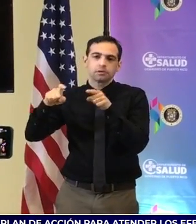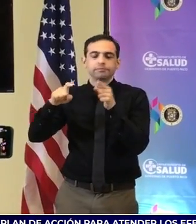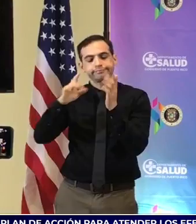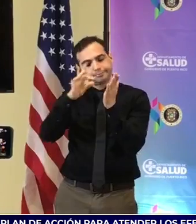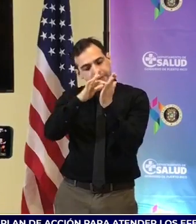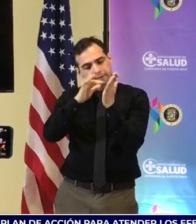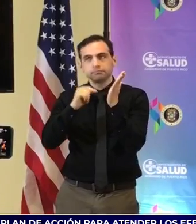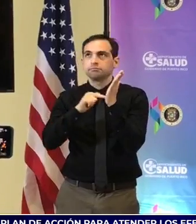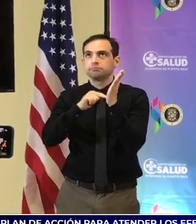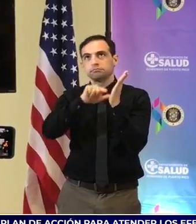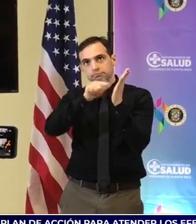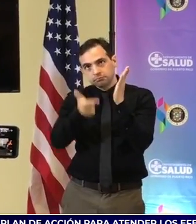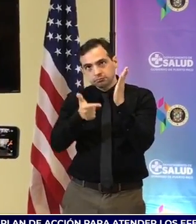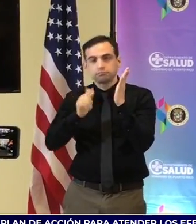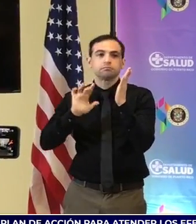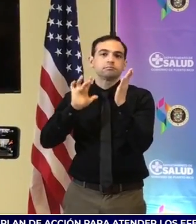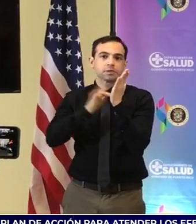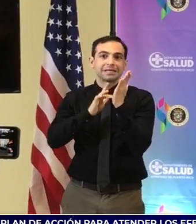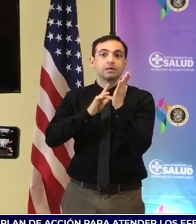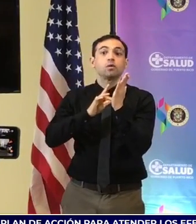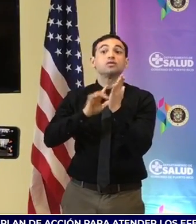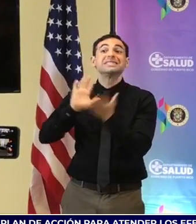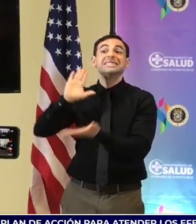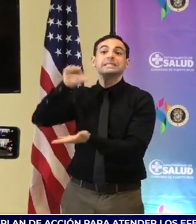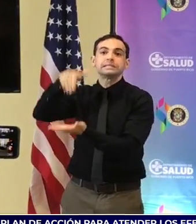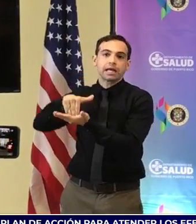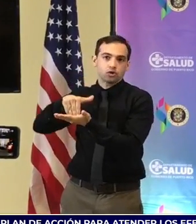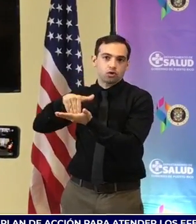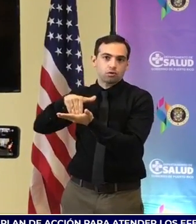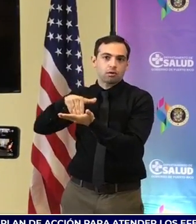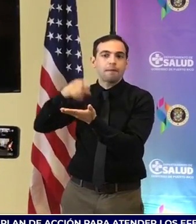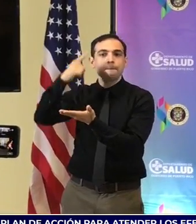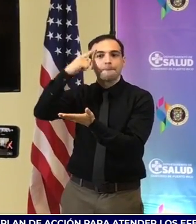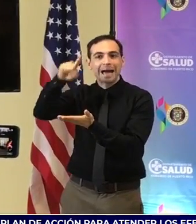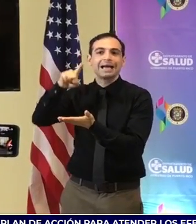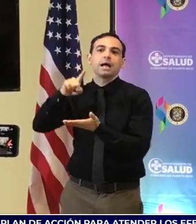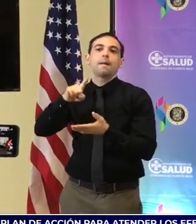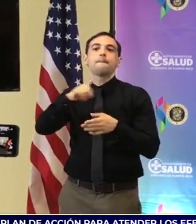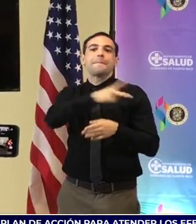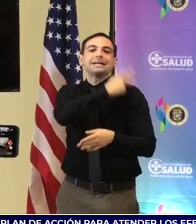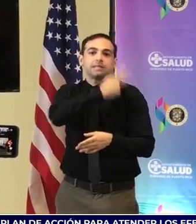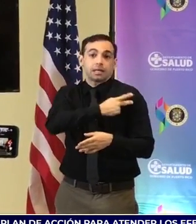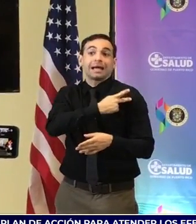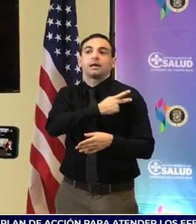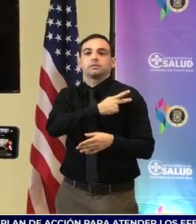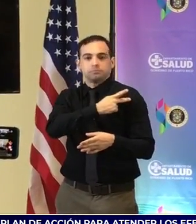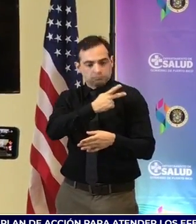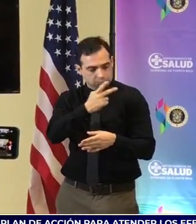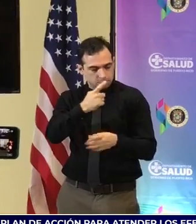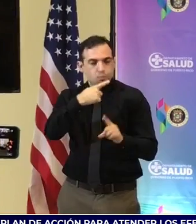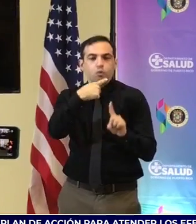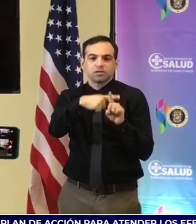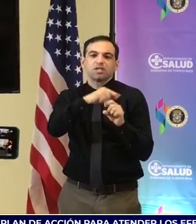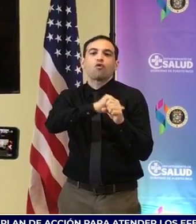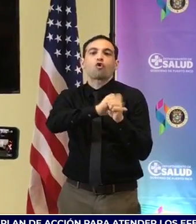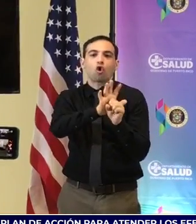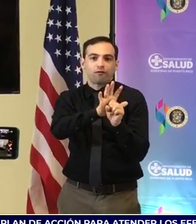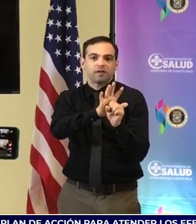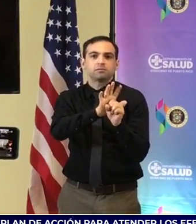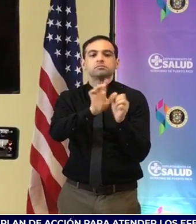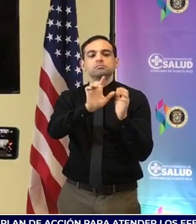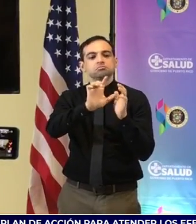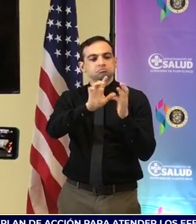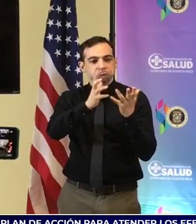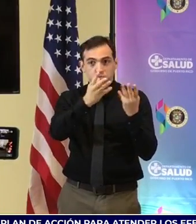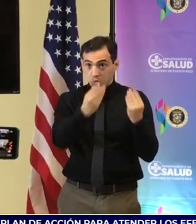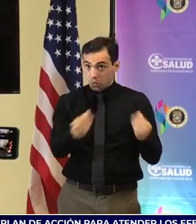a un centro llamada exclusivo para atender a los pacientes post-COVID. Le agradeceré. Si en